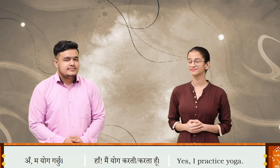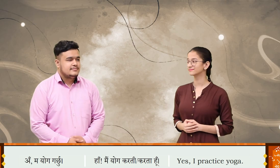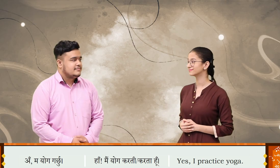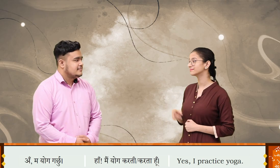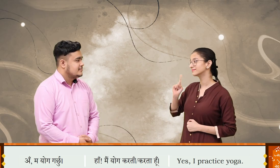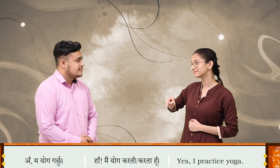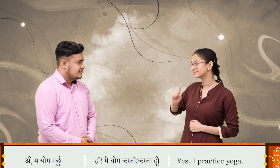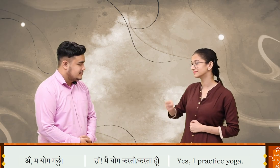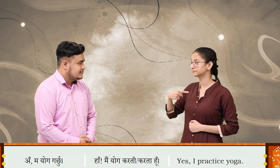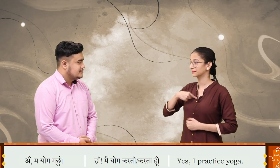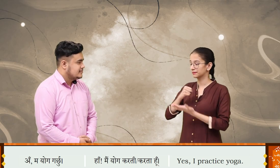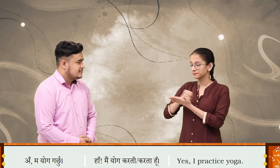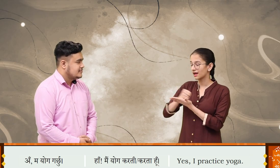आ, मा योग गर छू?